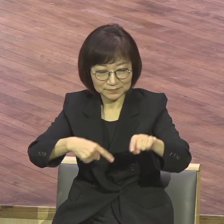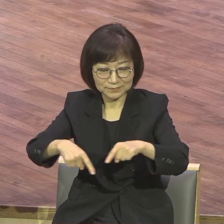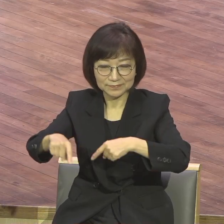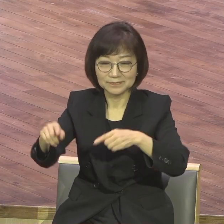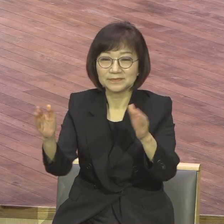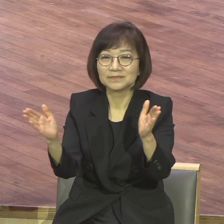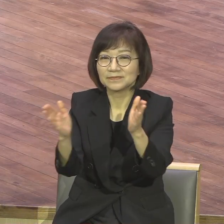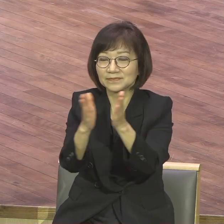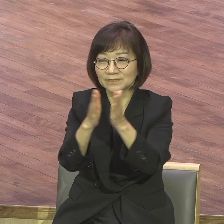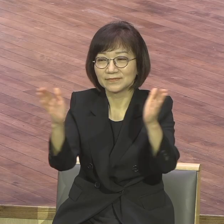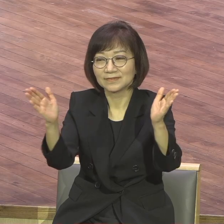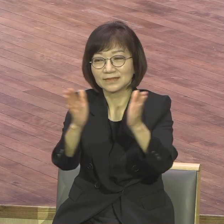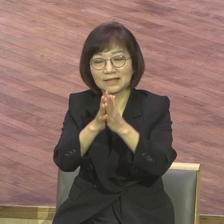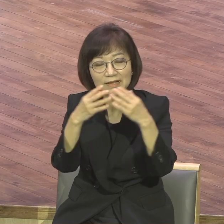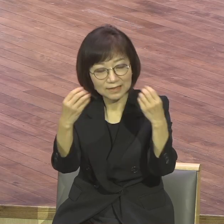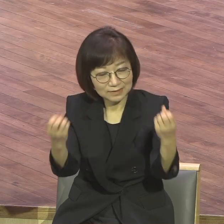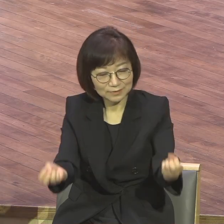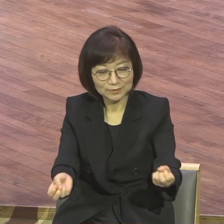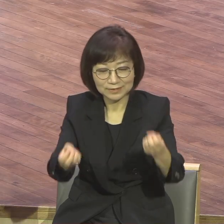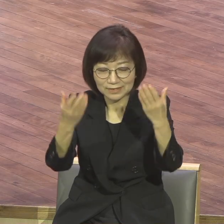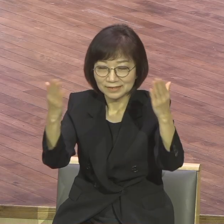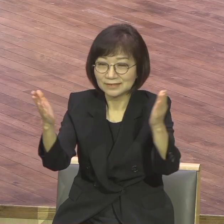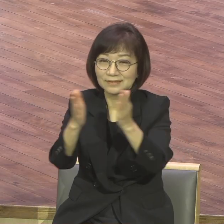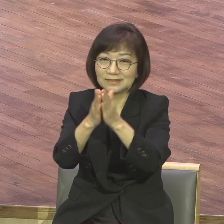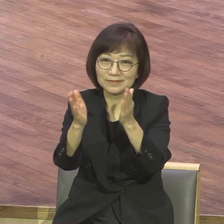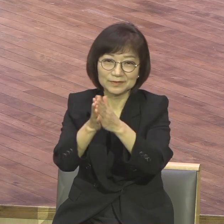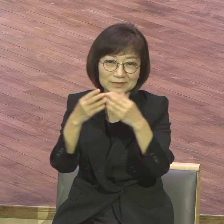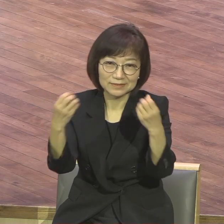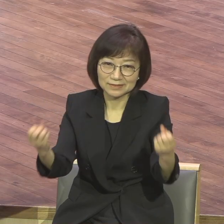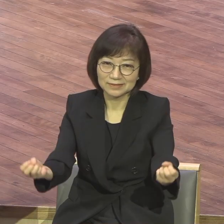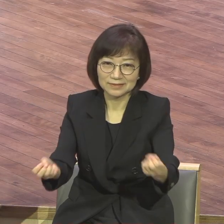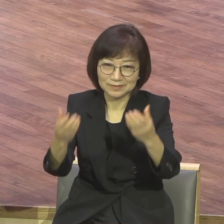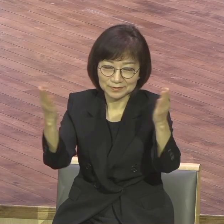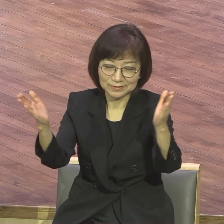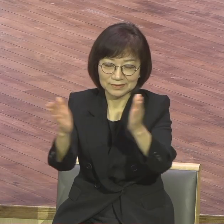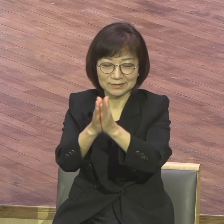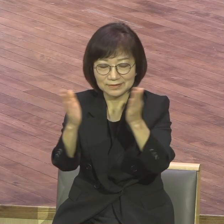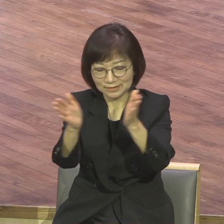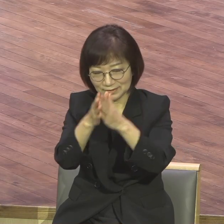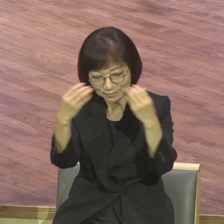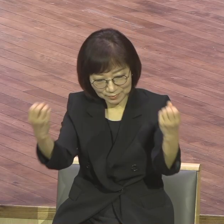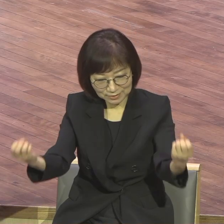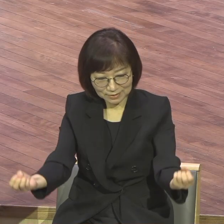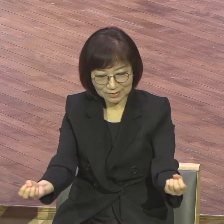신가 할렐루야 할렐루야 할렐루야